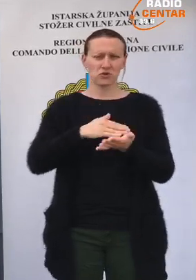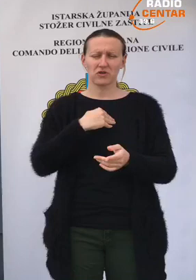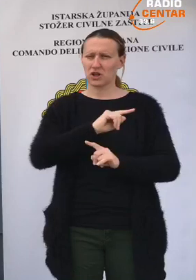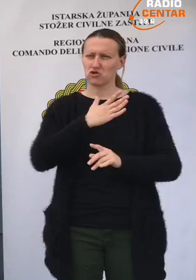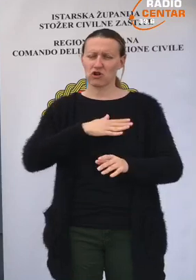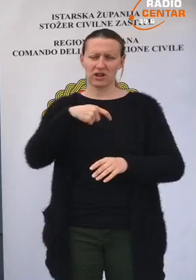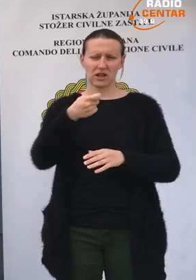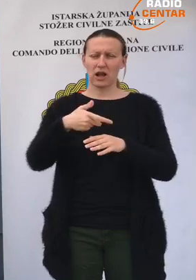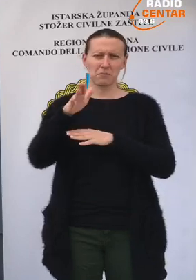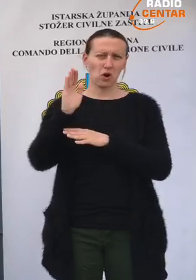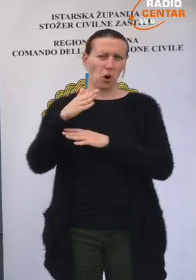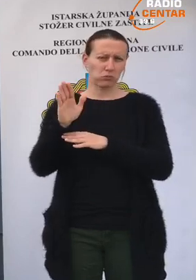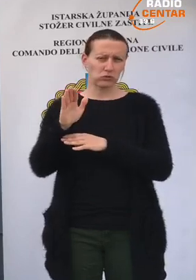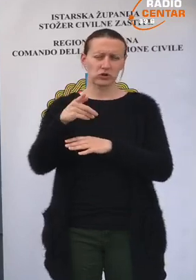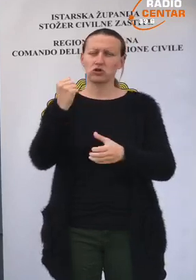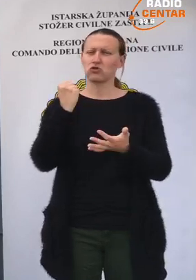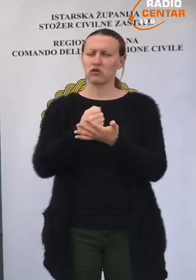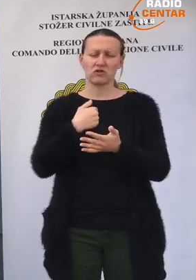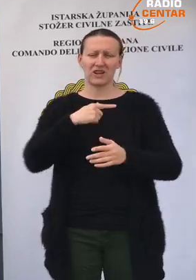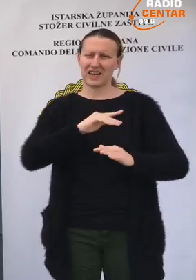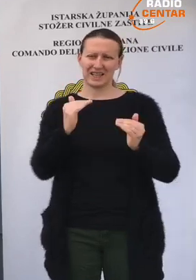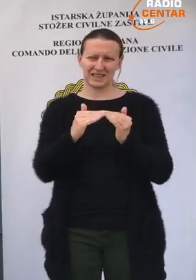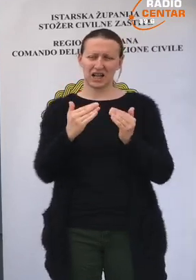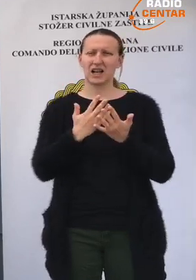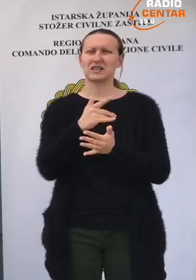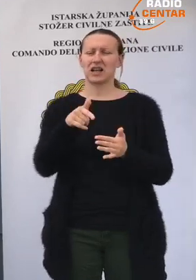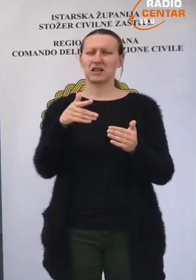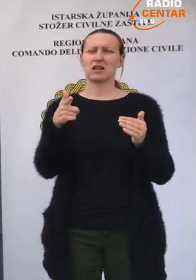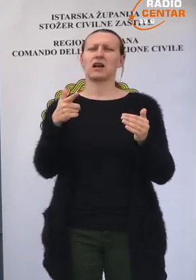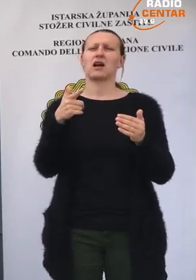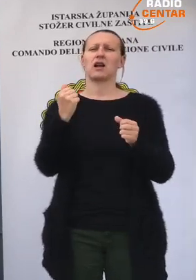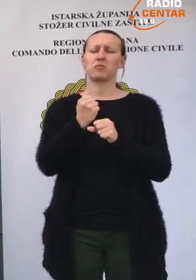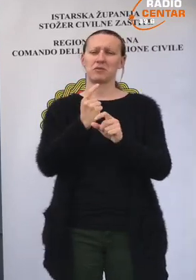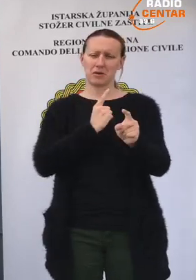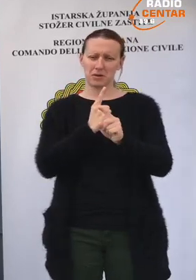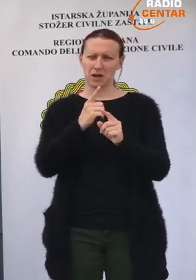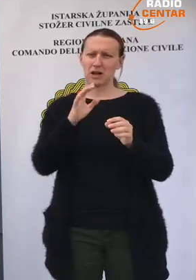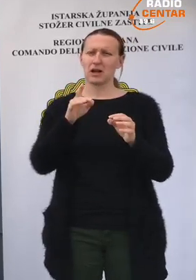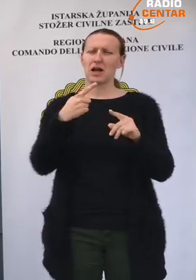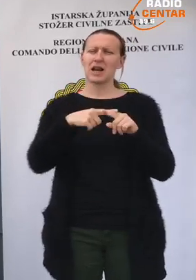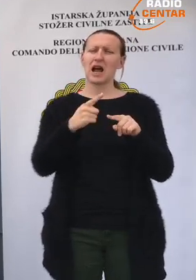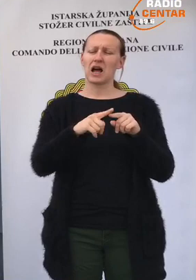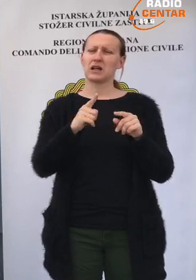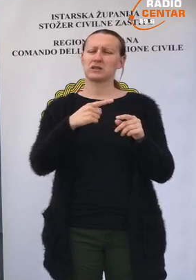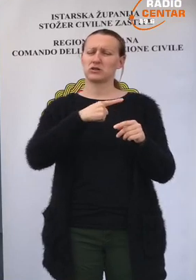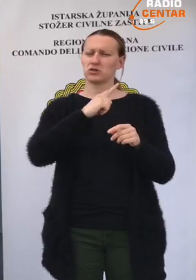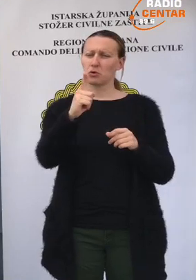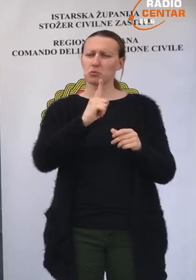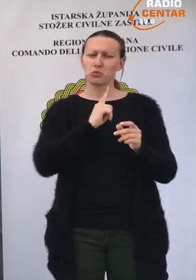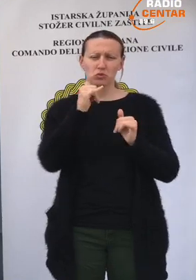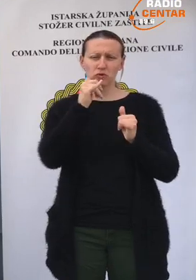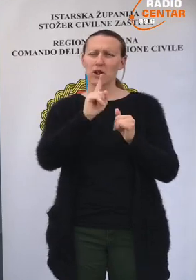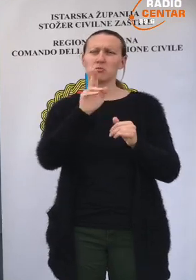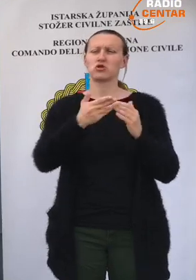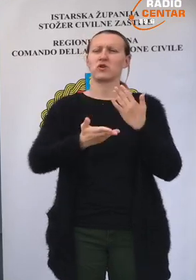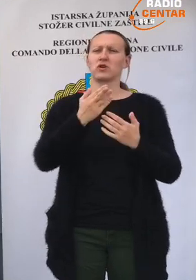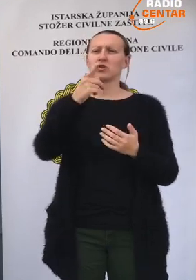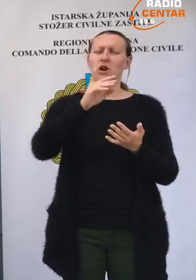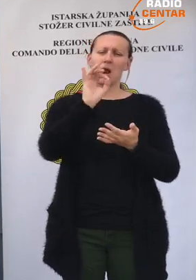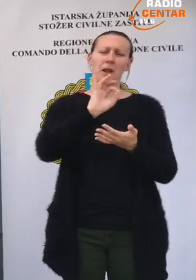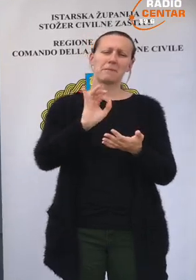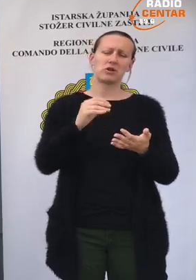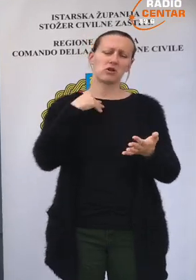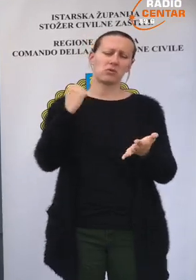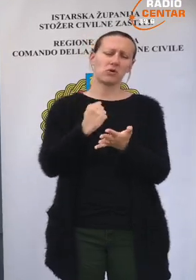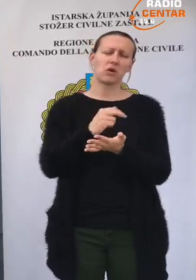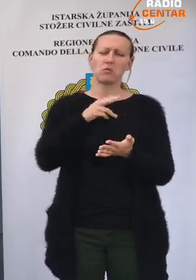početka na takav način dozvola, međutim, sada je u dozvolu uvedena relacija, uveden je razlog putovanja, tako da ne može više ono